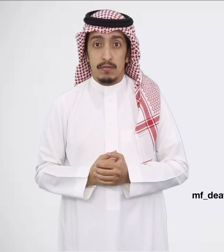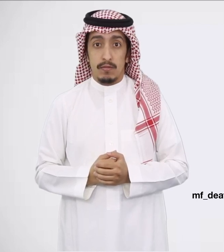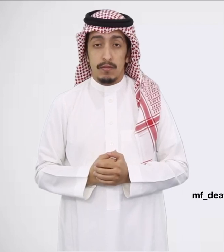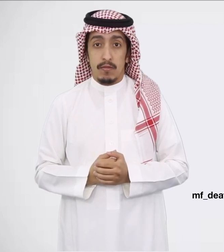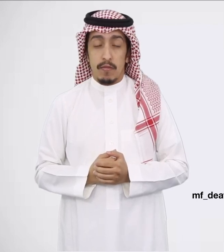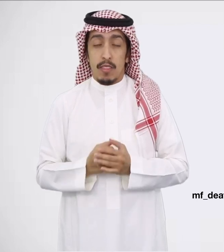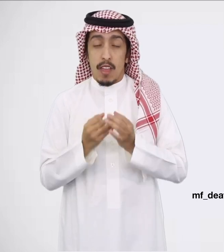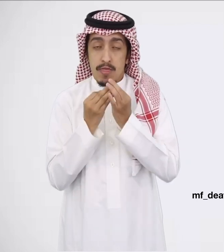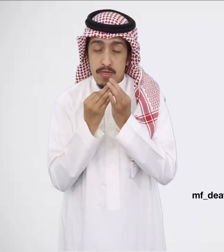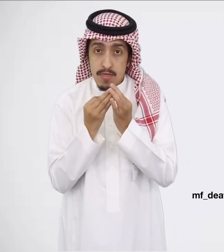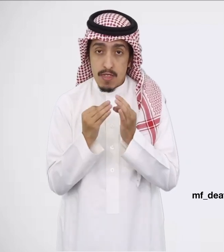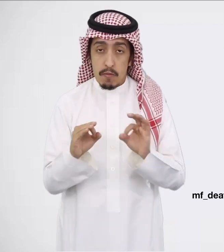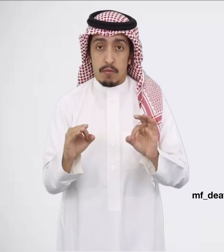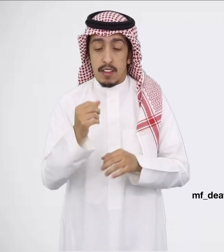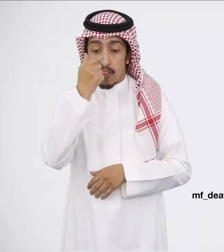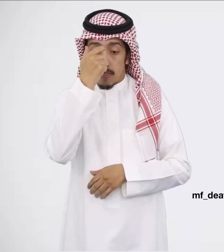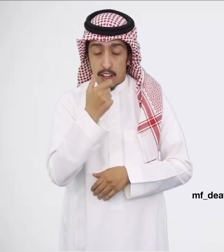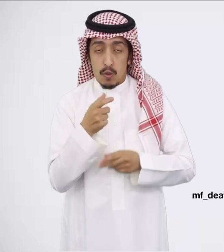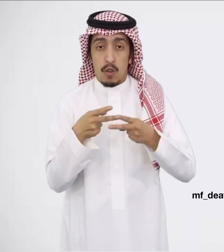التمكين الذاتي والتقبل